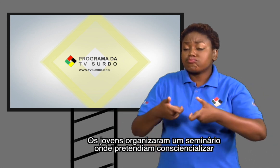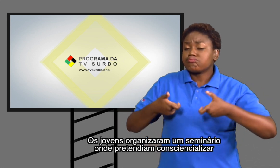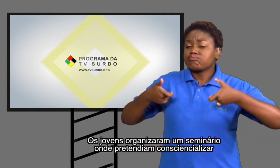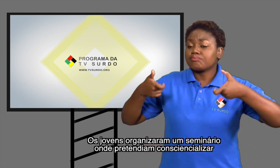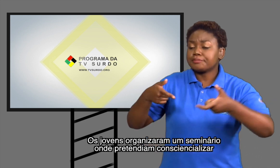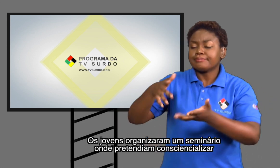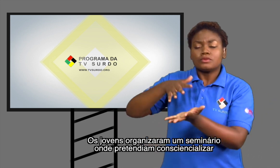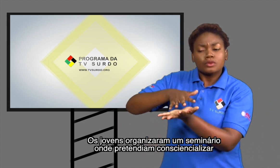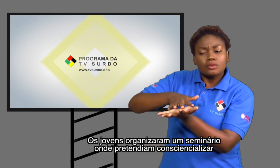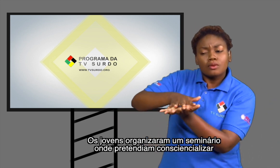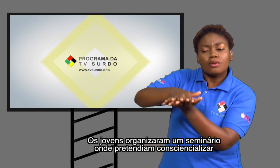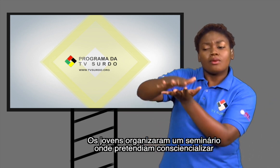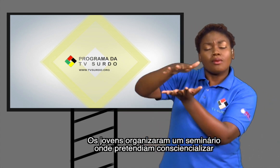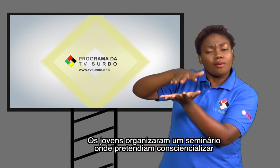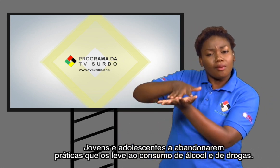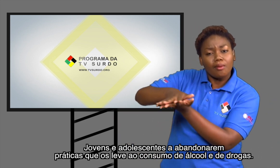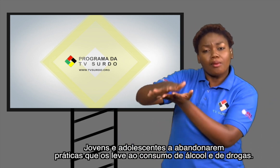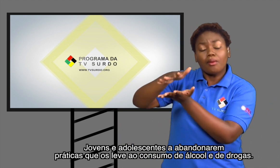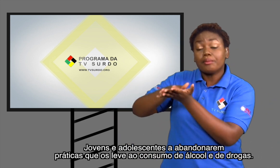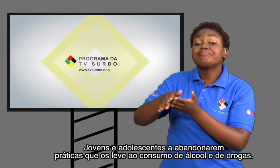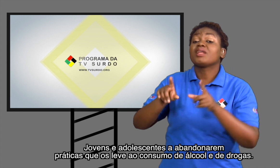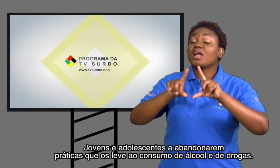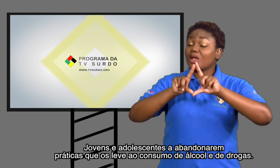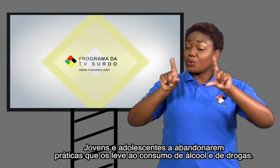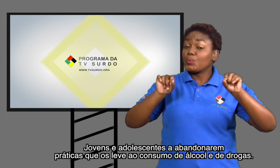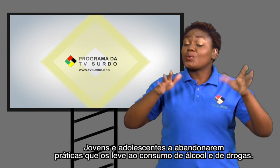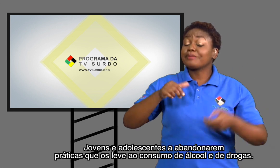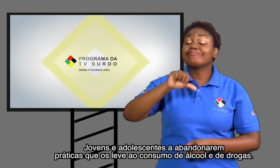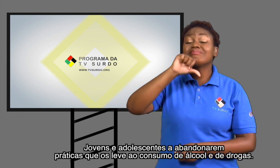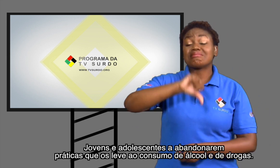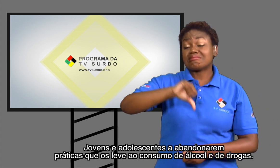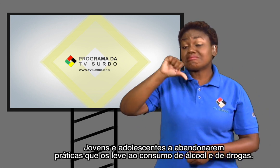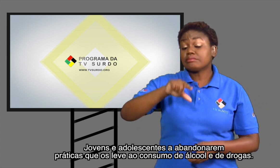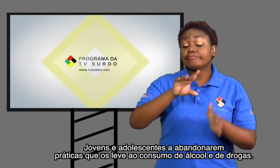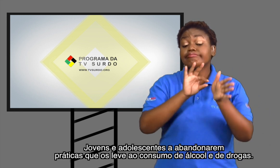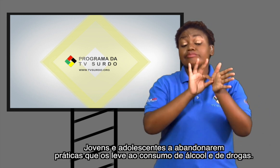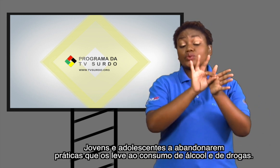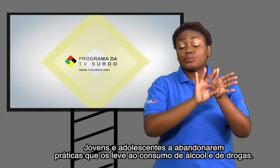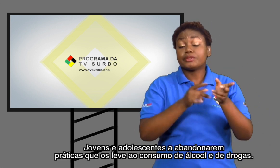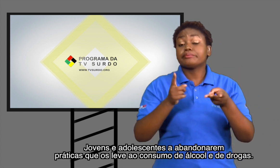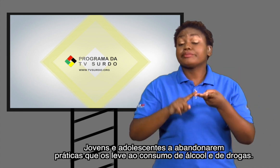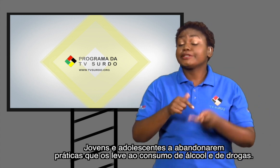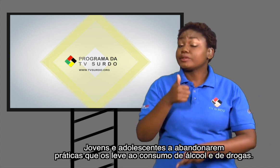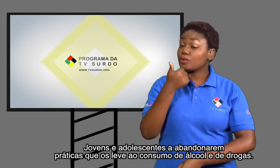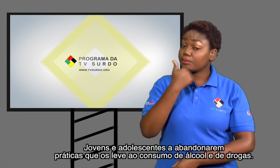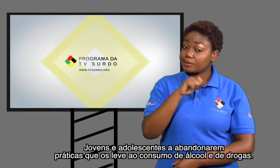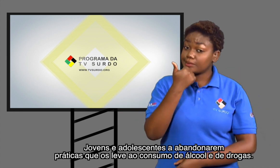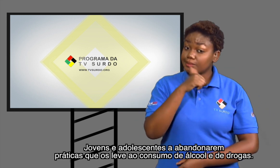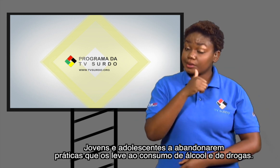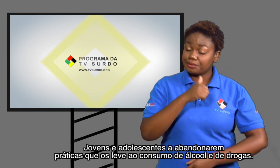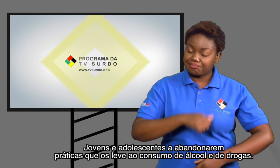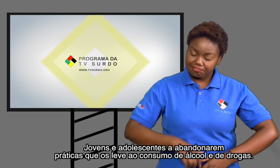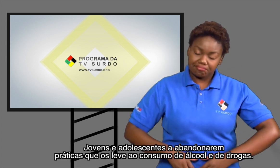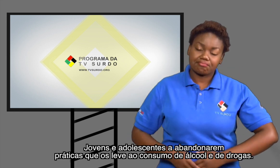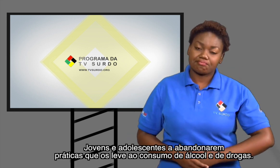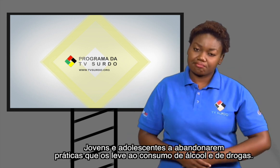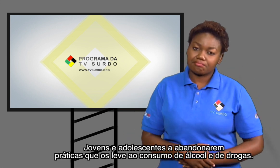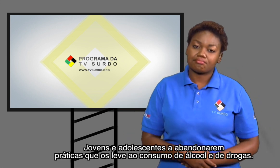pretendiam consciencializar jovens e adolescentes a abandonarem práticas que os levam ao consumo de álcool e de